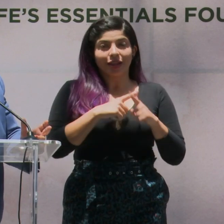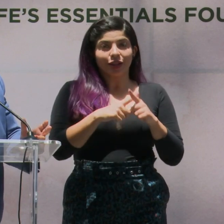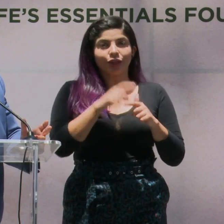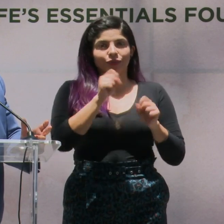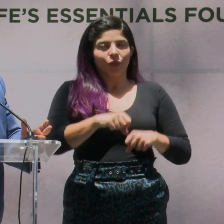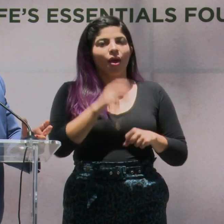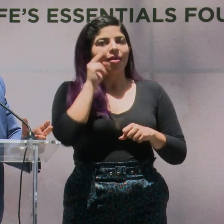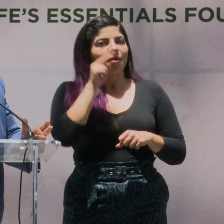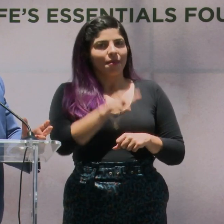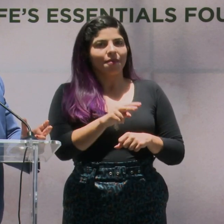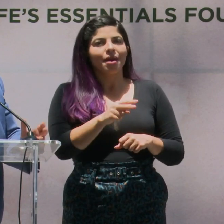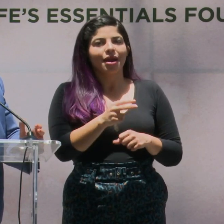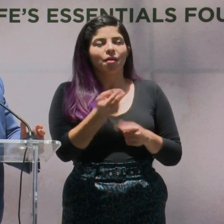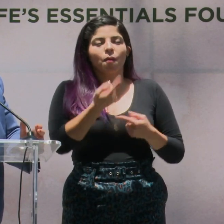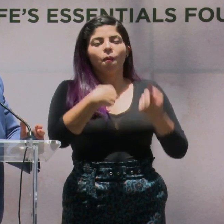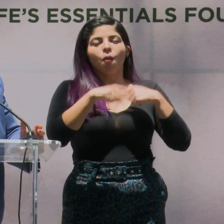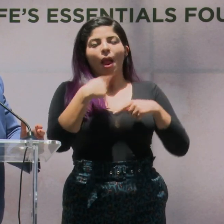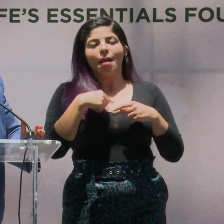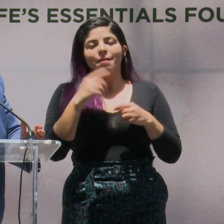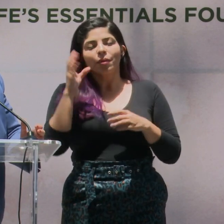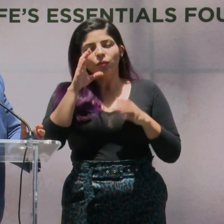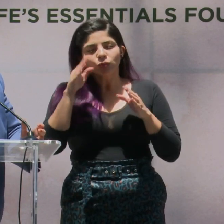precisamente a lo esencial.